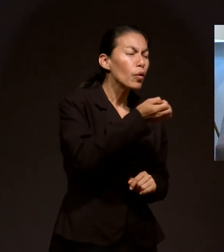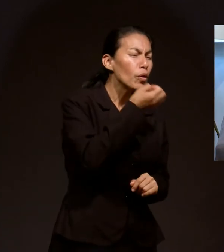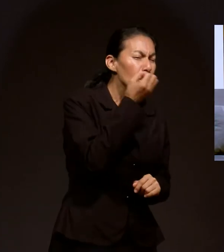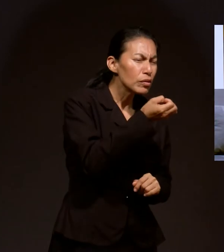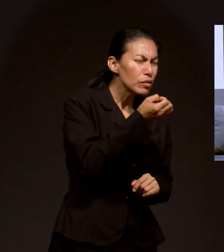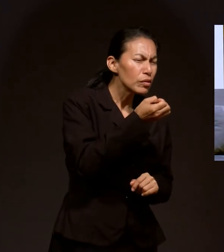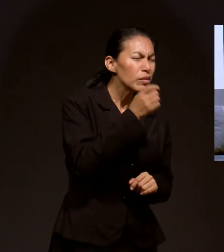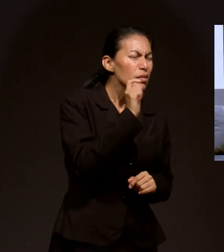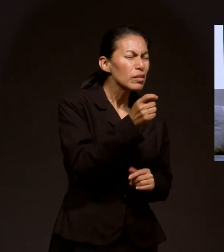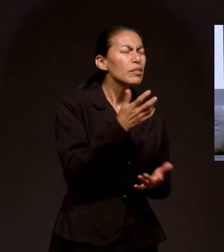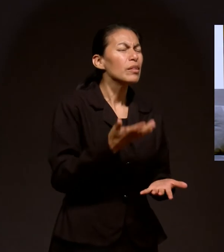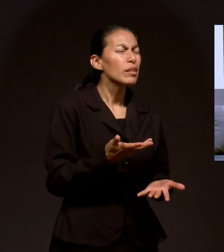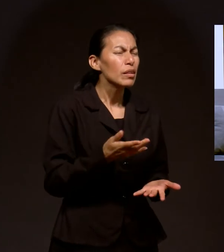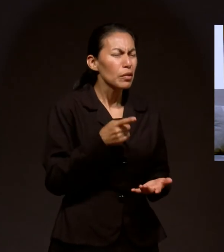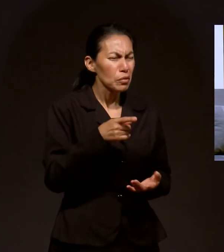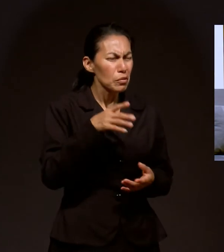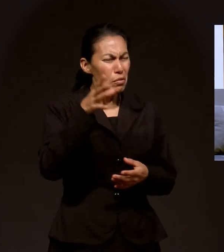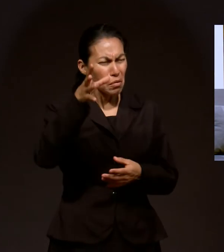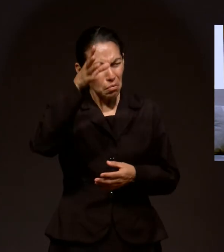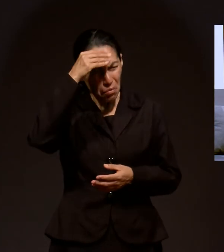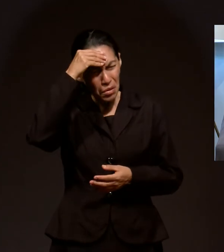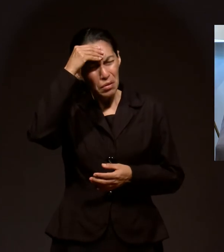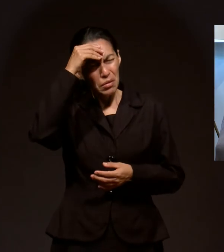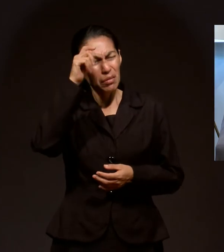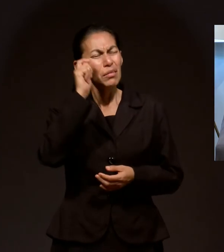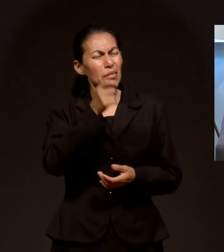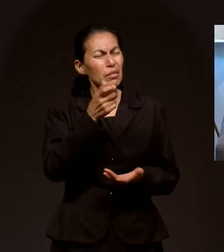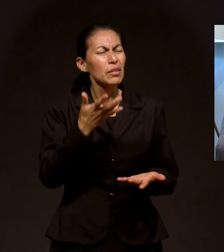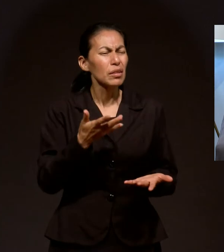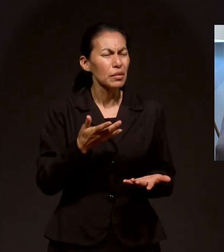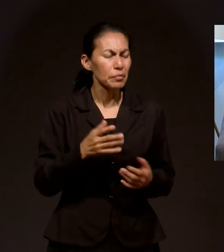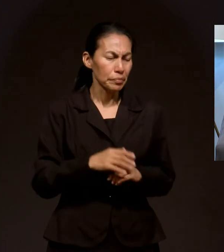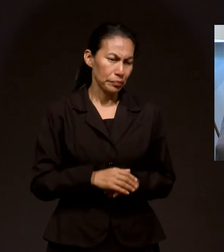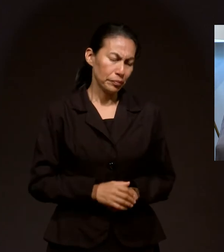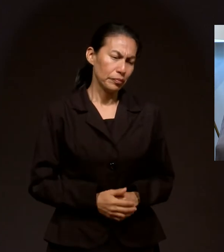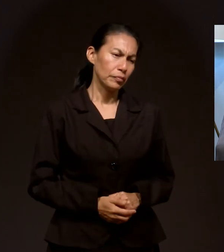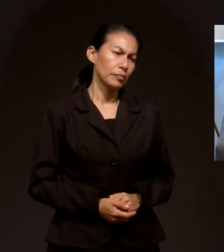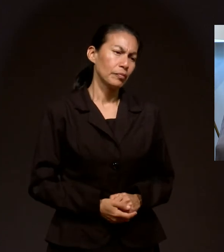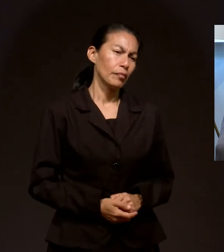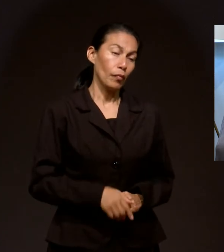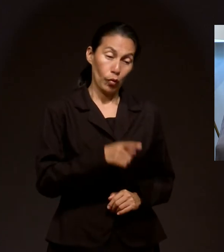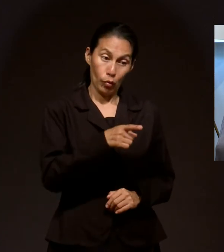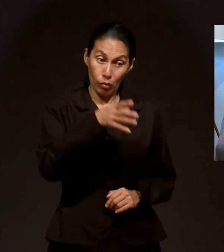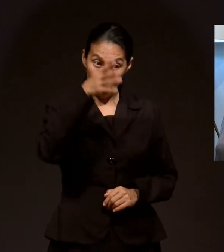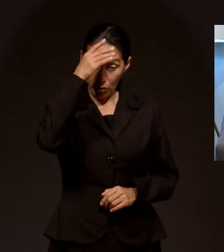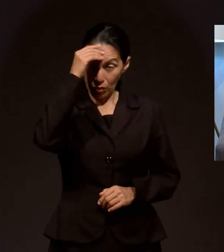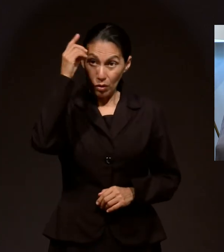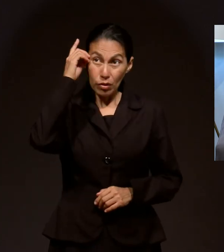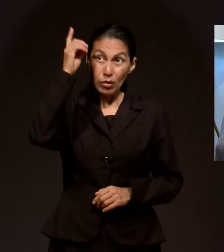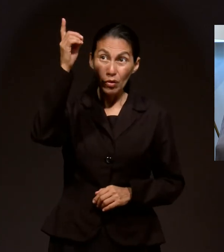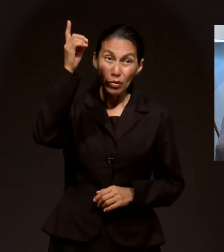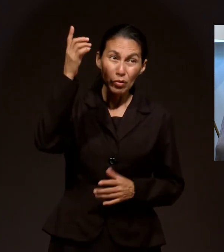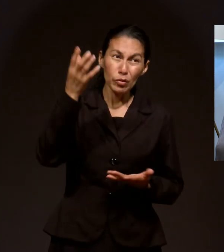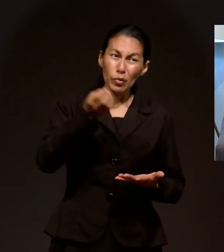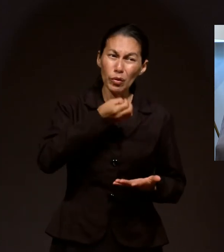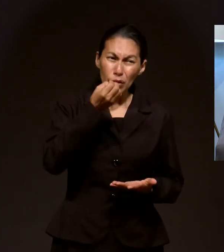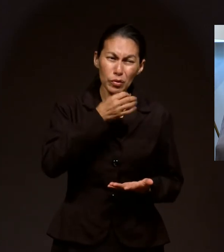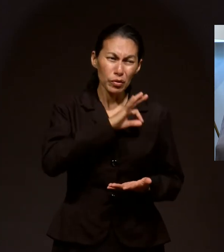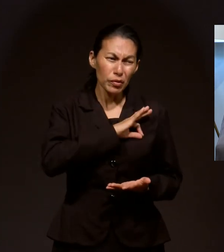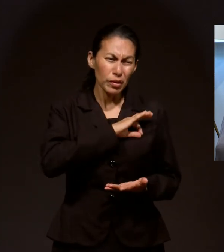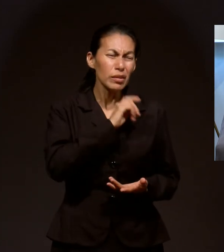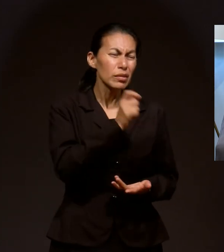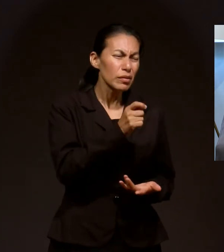oración en ese aprendizaje que has tenido con Dios por medio de la oración de fe?